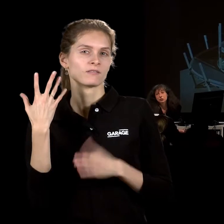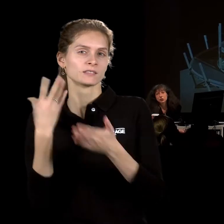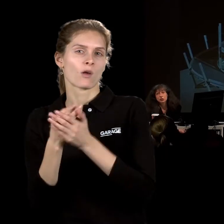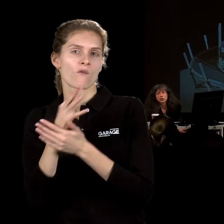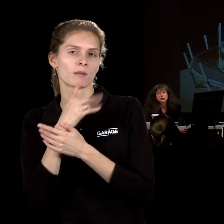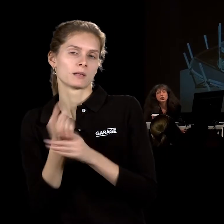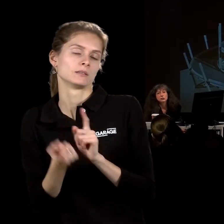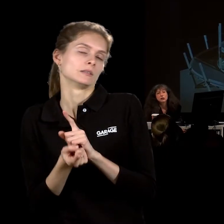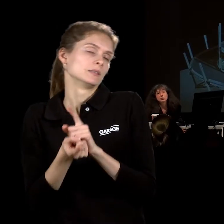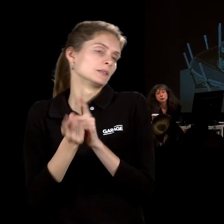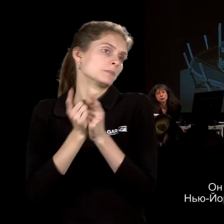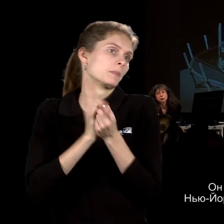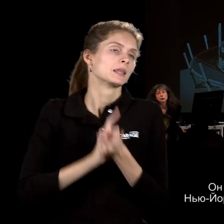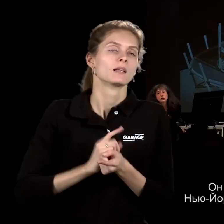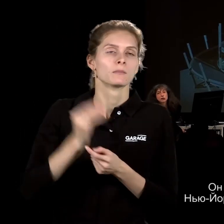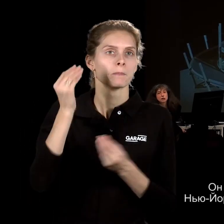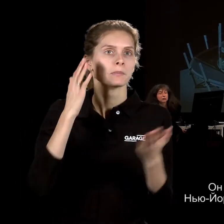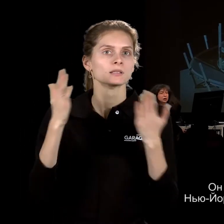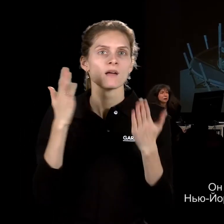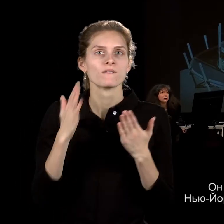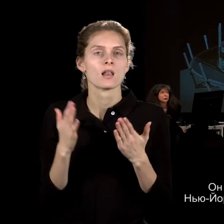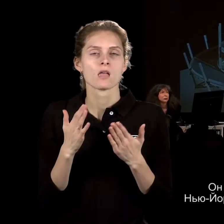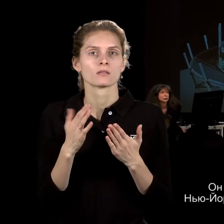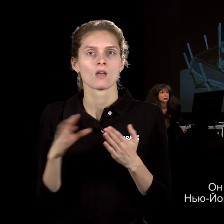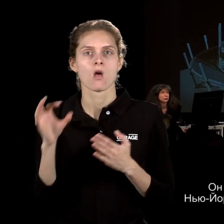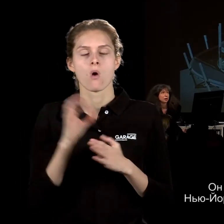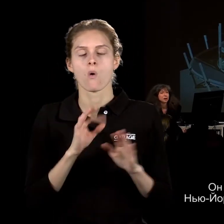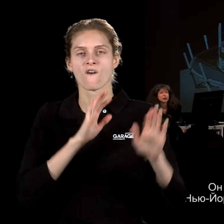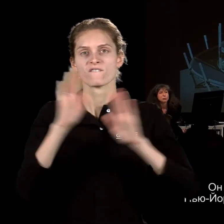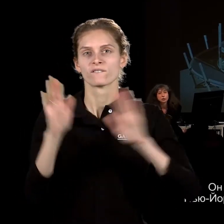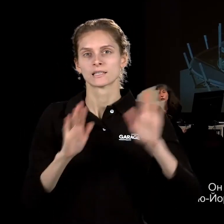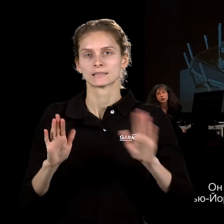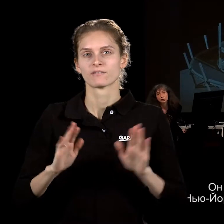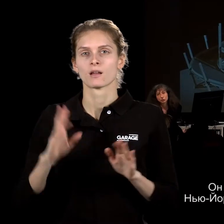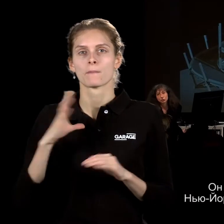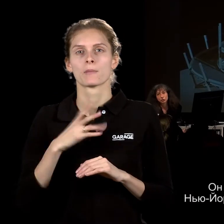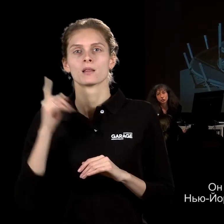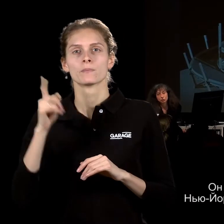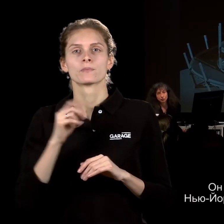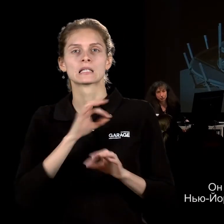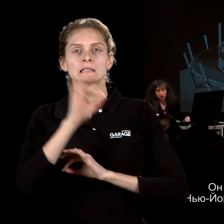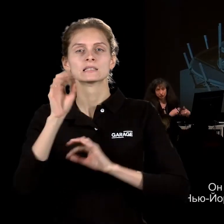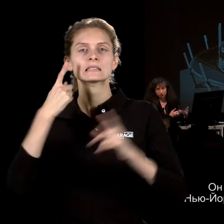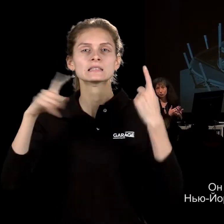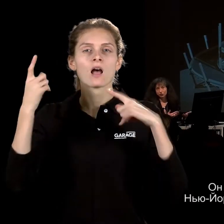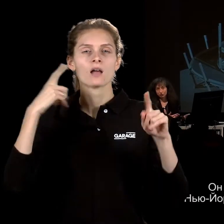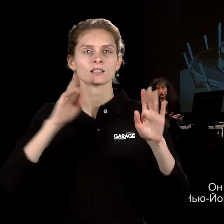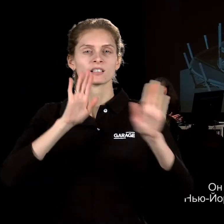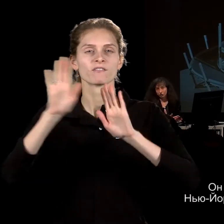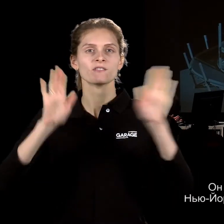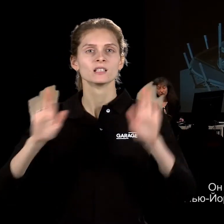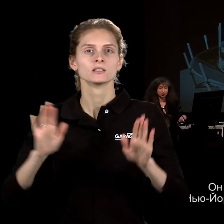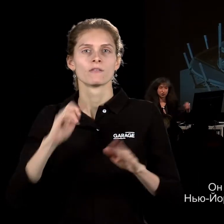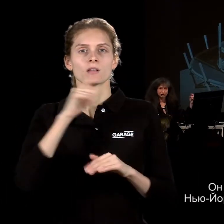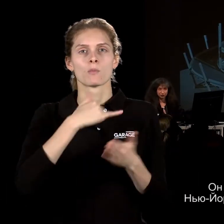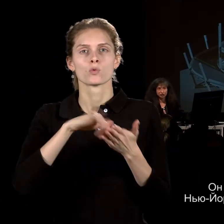делать выставки, потому что он был дизайнером выставок в галерее Пеге Гугенхай в Нью-Йорке, которая абсолютно изменила. Вообще представление,